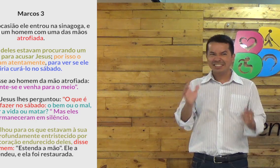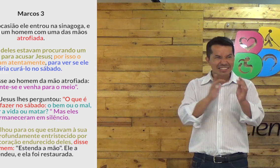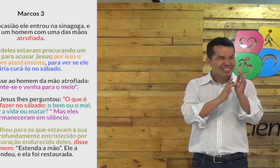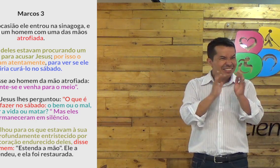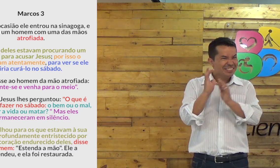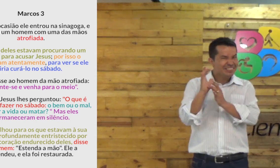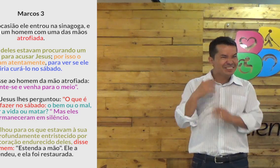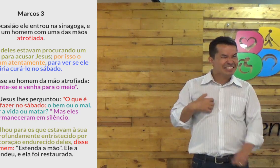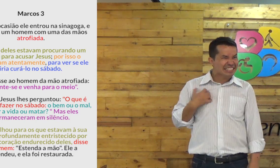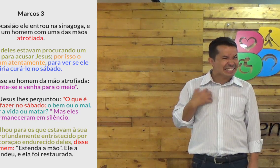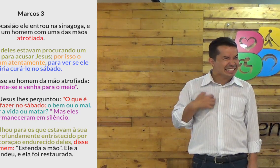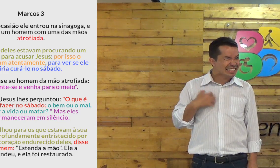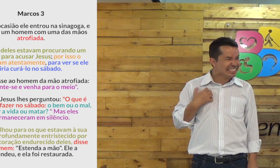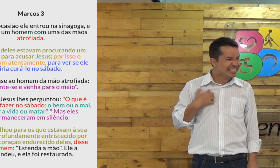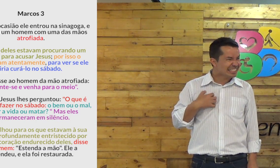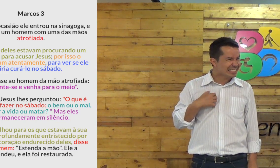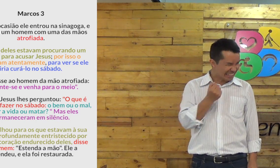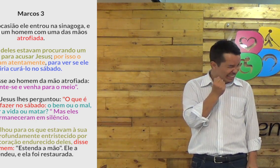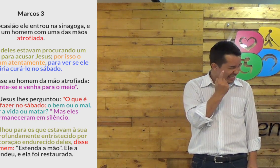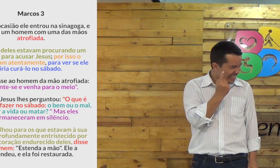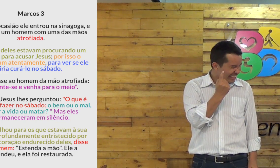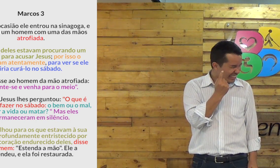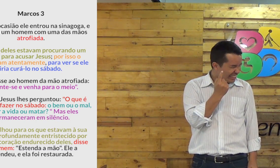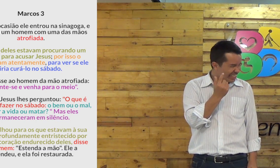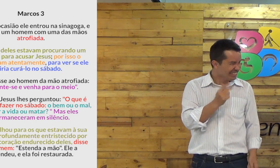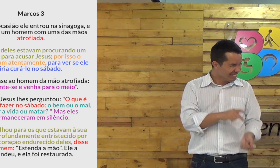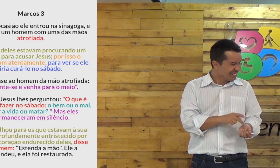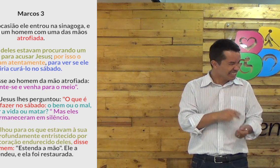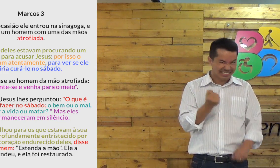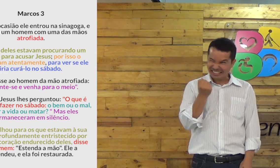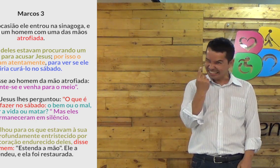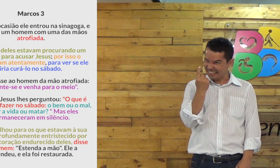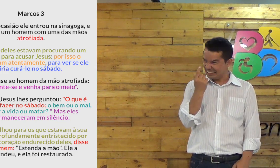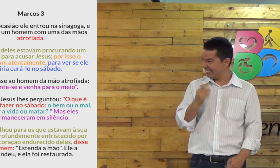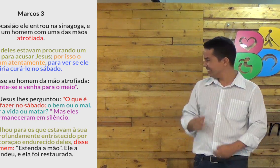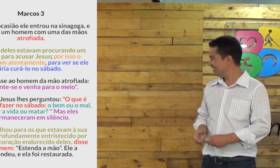Jesus com raiva? Como assim? Estranho, né? Estranho.